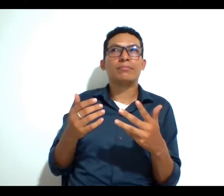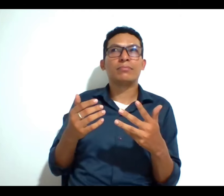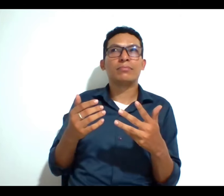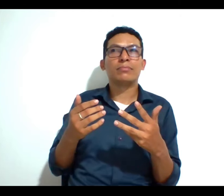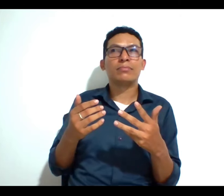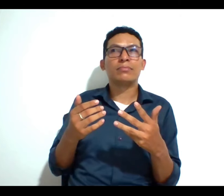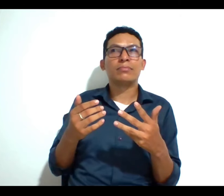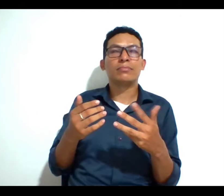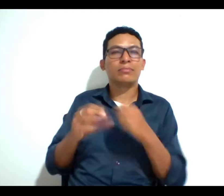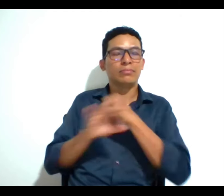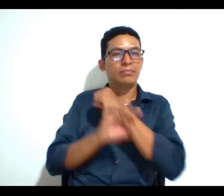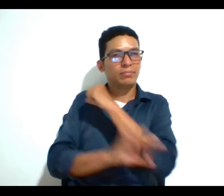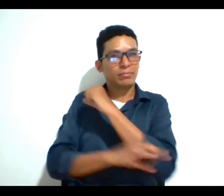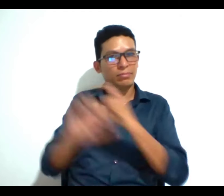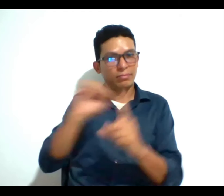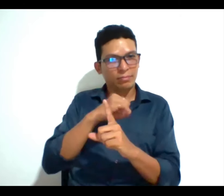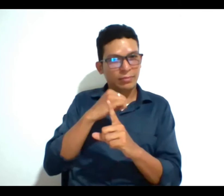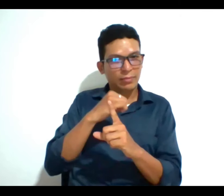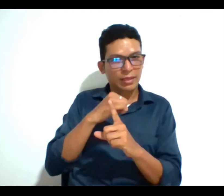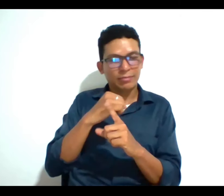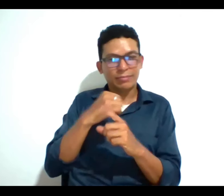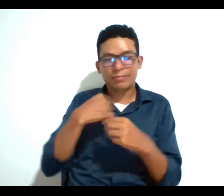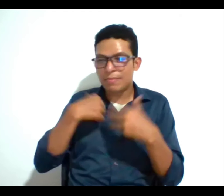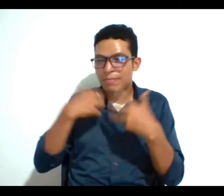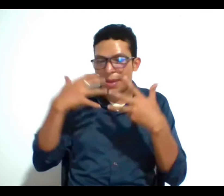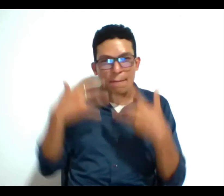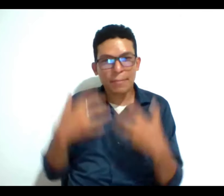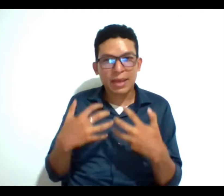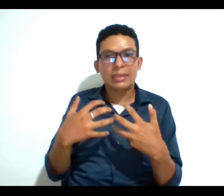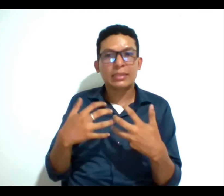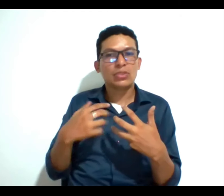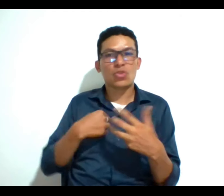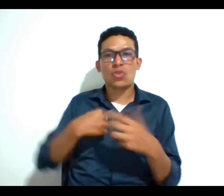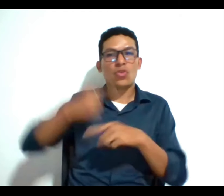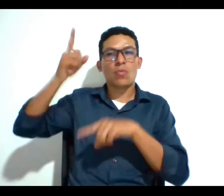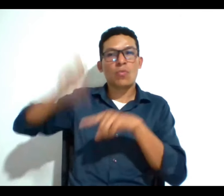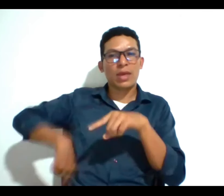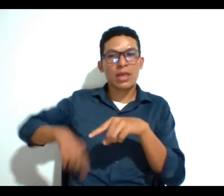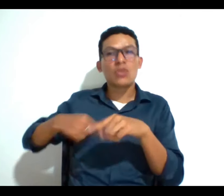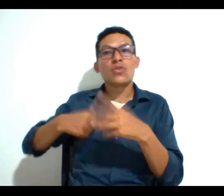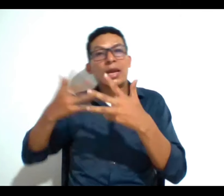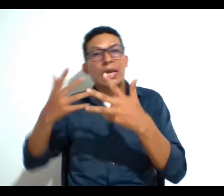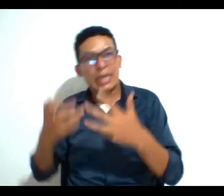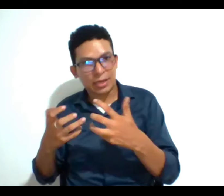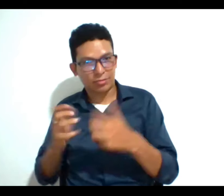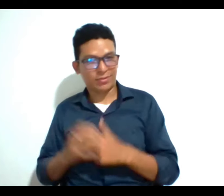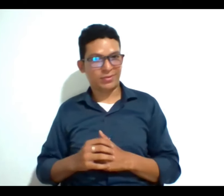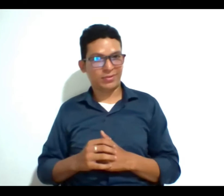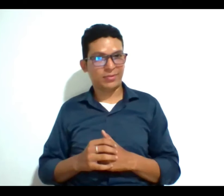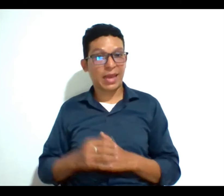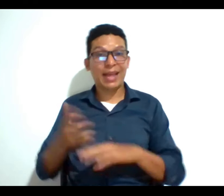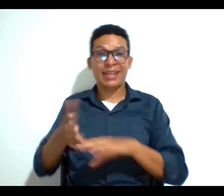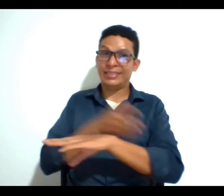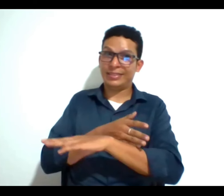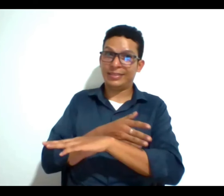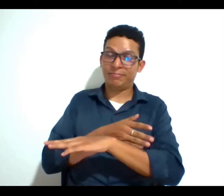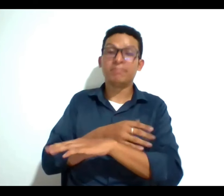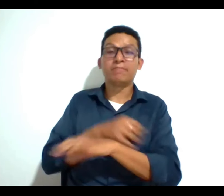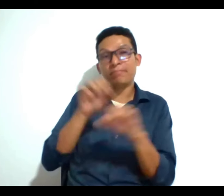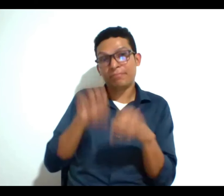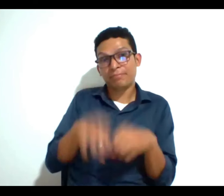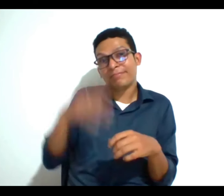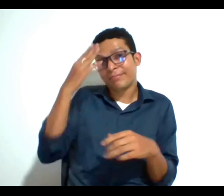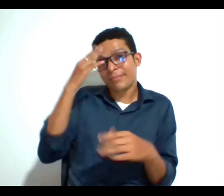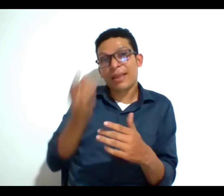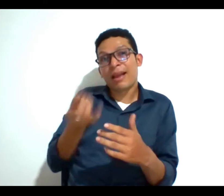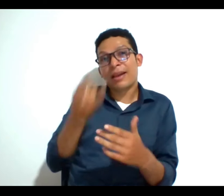psiquiátrica quisiera que pasara esto conmigo no quisiera que pasara esto conmigo lo digo anticipadamente porque puede que haya un momento en el